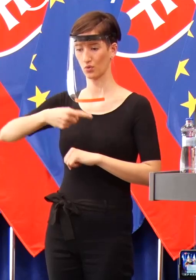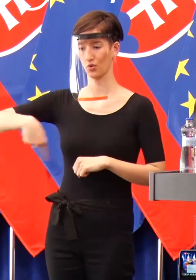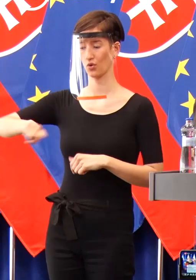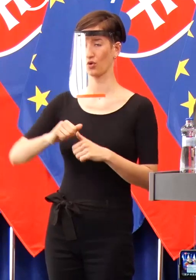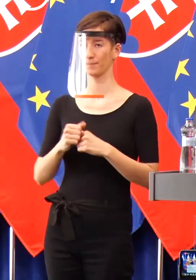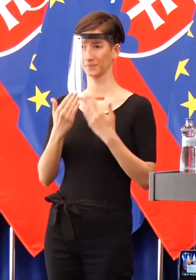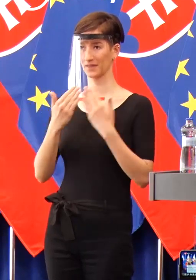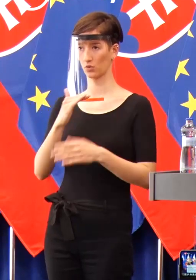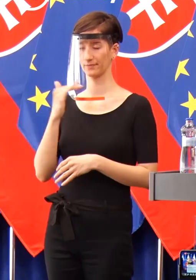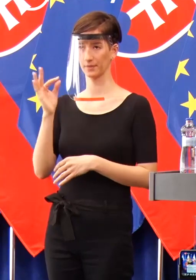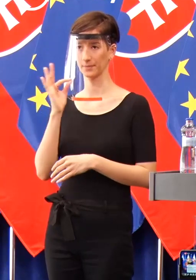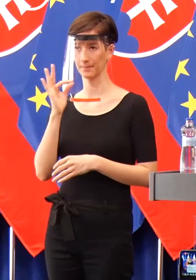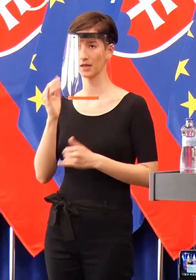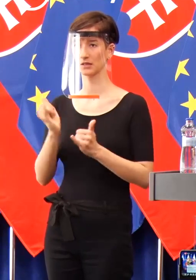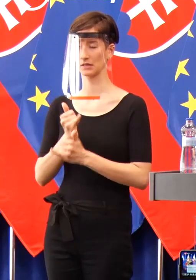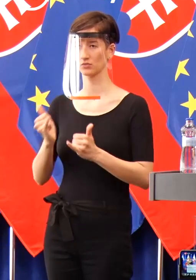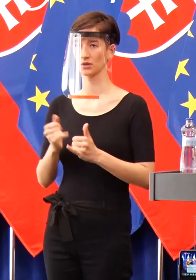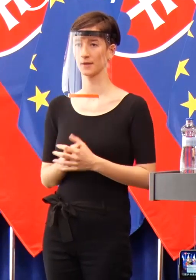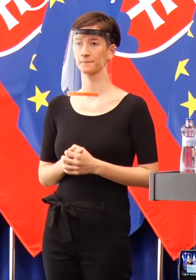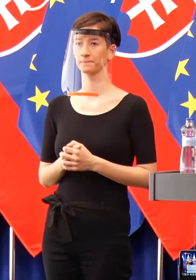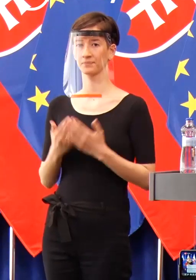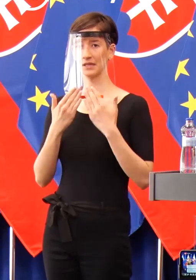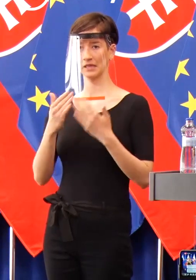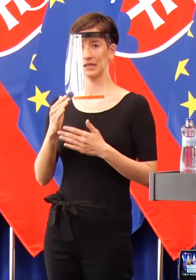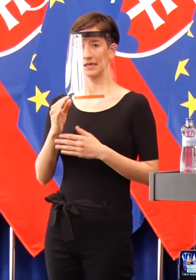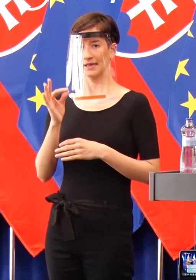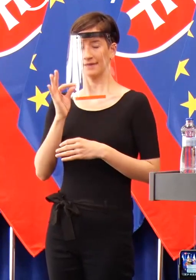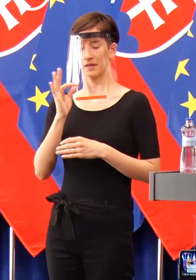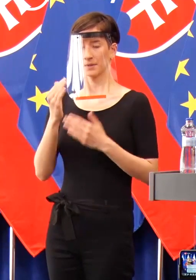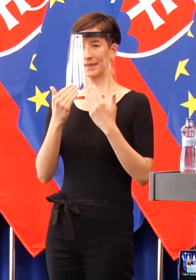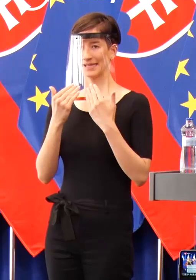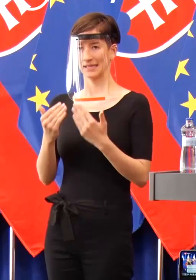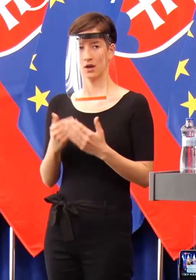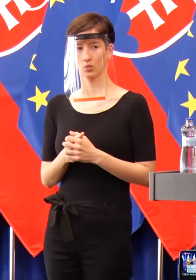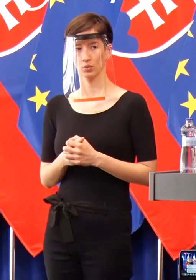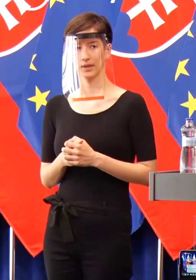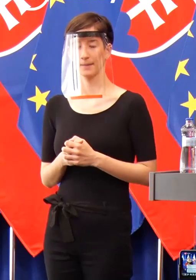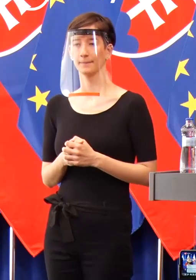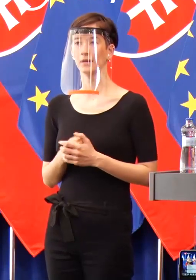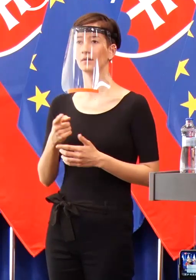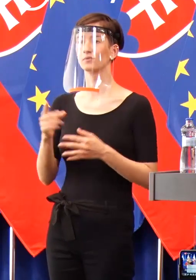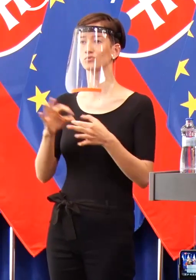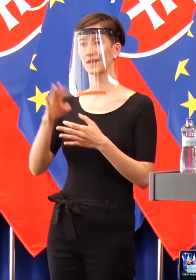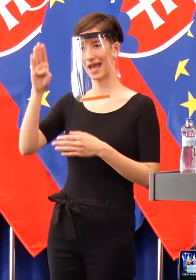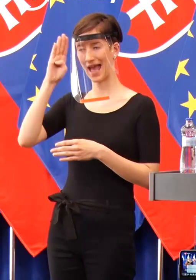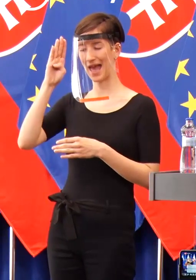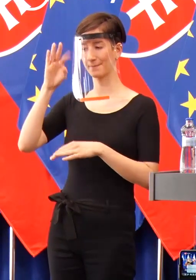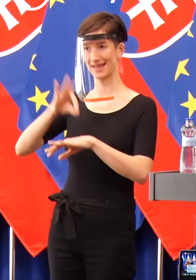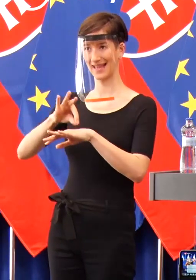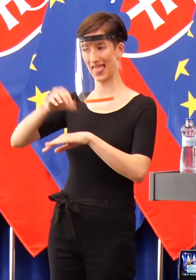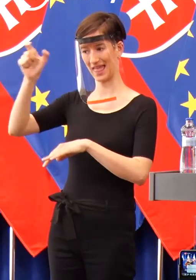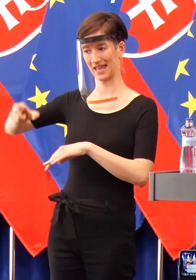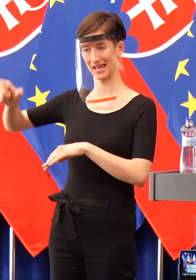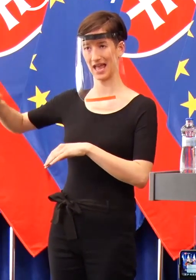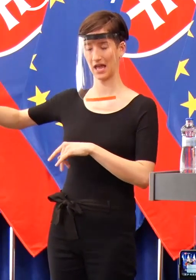pekne, páni, každý ste pridali ruku k dielu. Veľmi pekne ďakujem teda ale aj najmä teda armádnym lekárom, ktorí tie